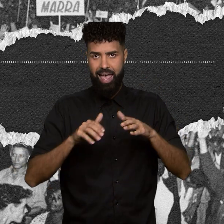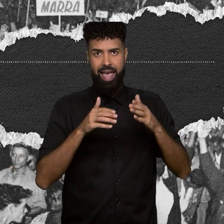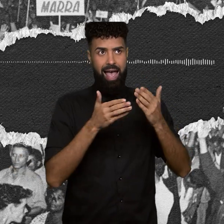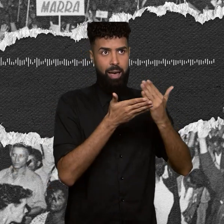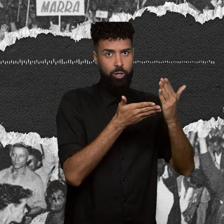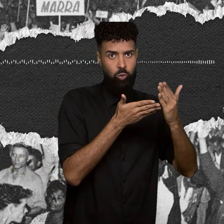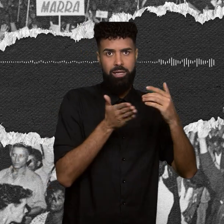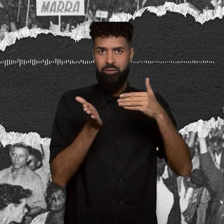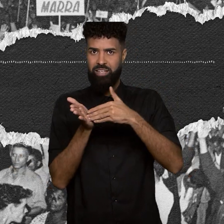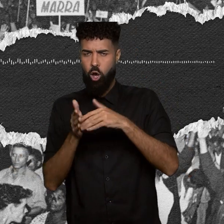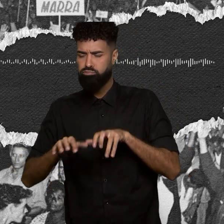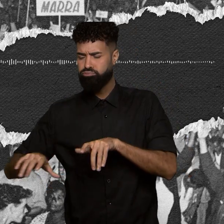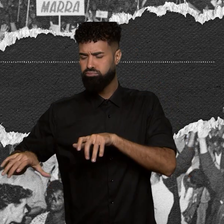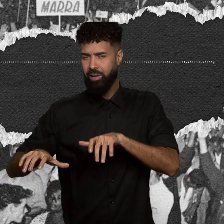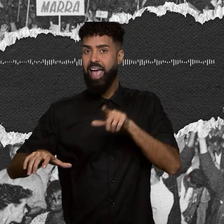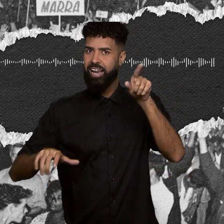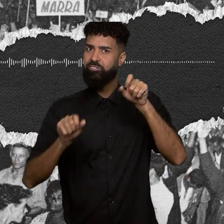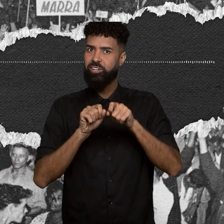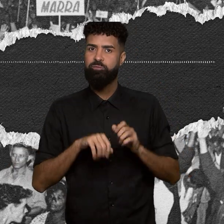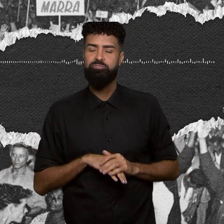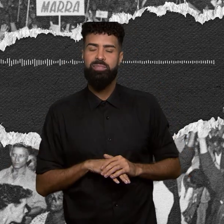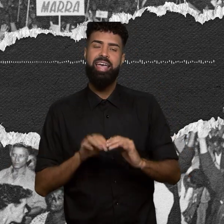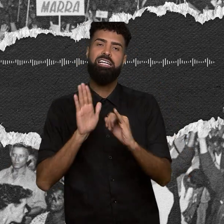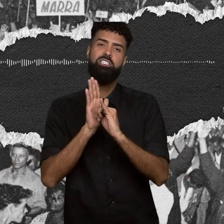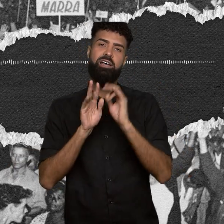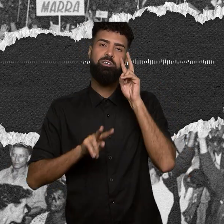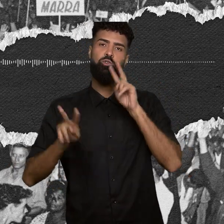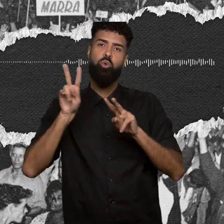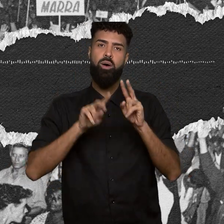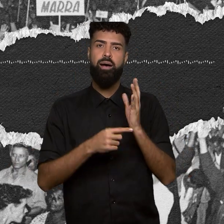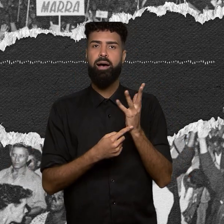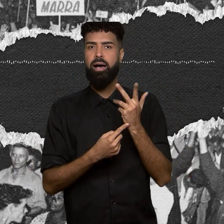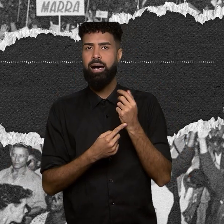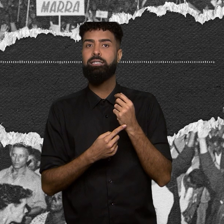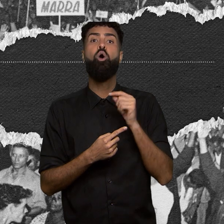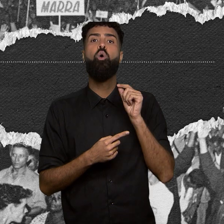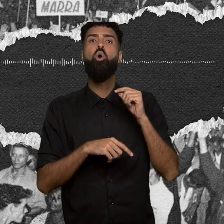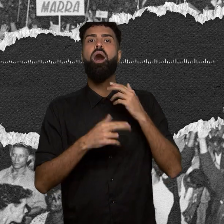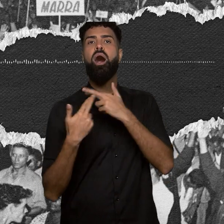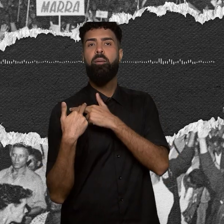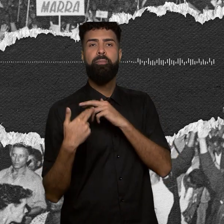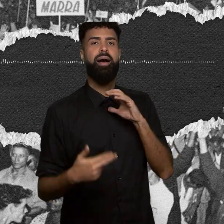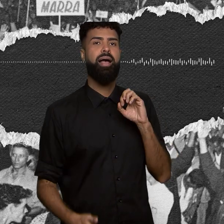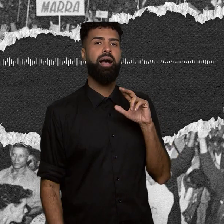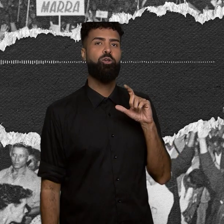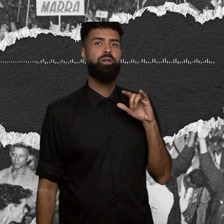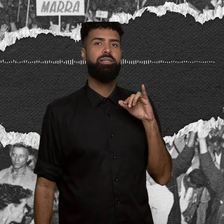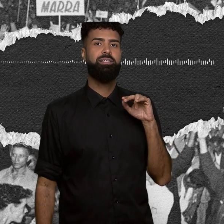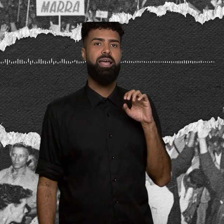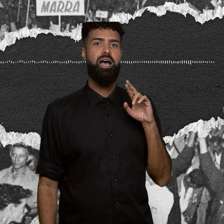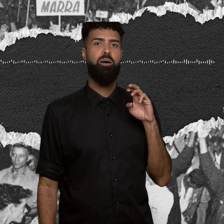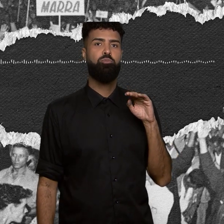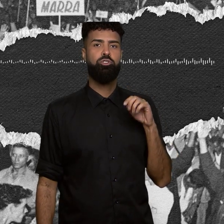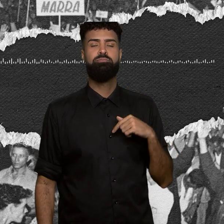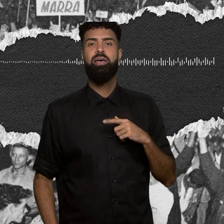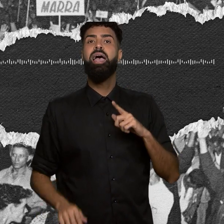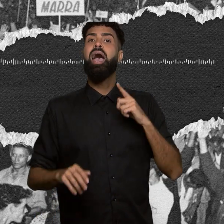encerramento. Já a identidade visual e a arte são assinadas pela Caroline Ramos. A vinheta do podcast tem as vozes de Marli